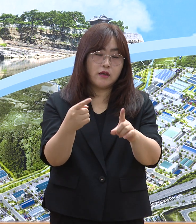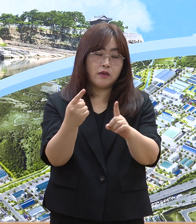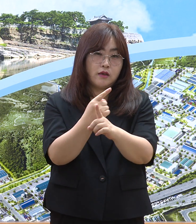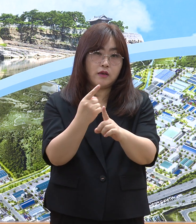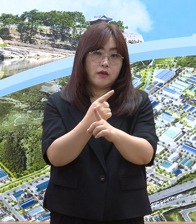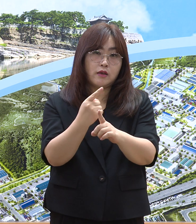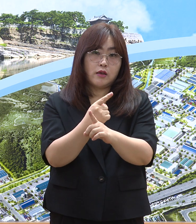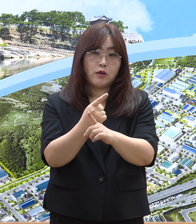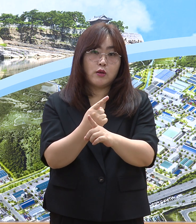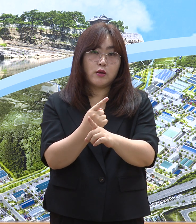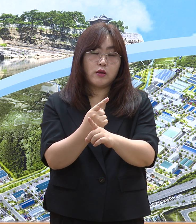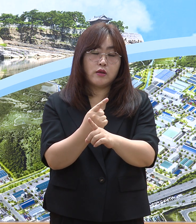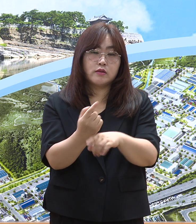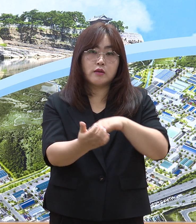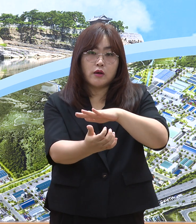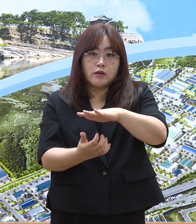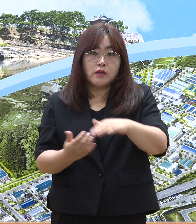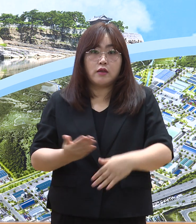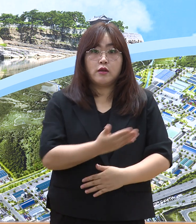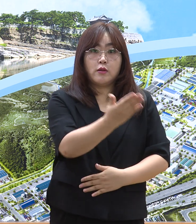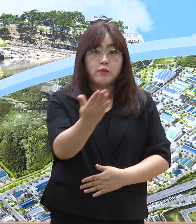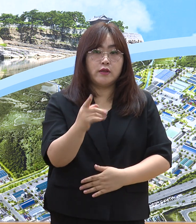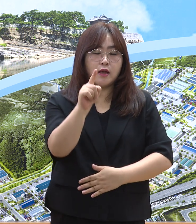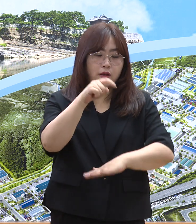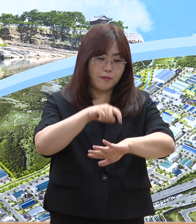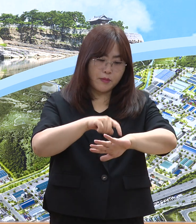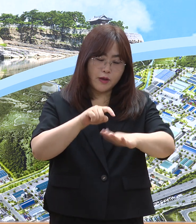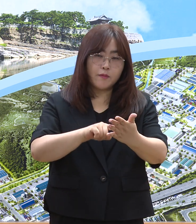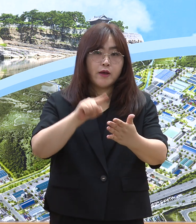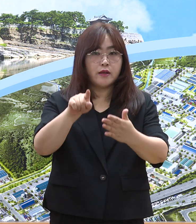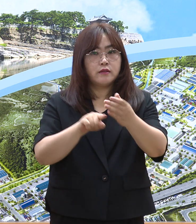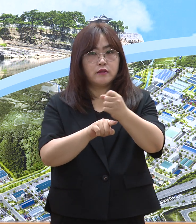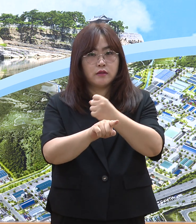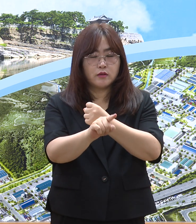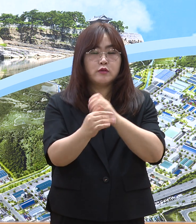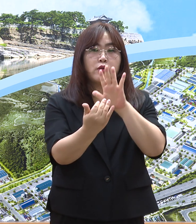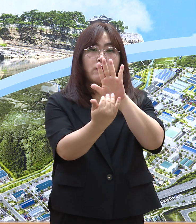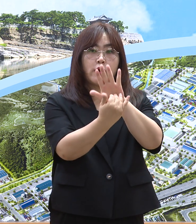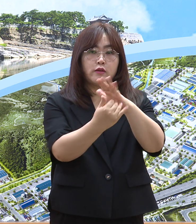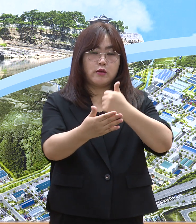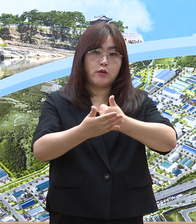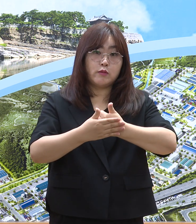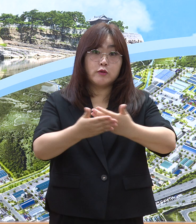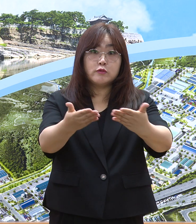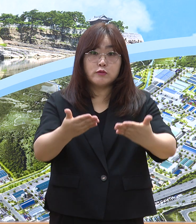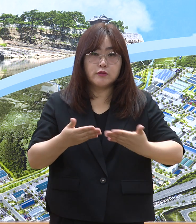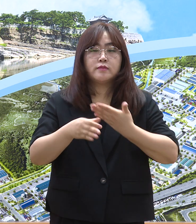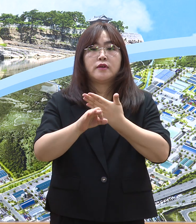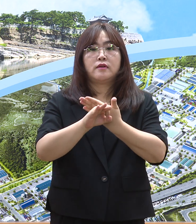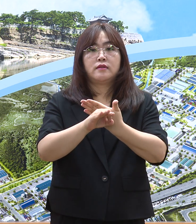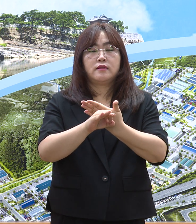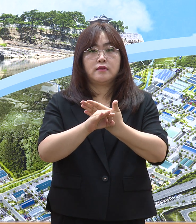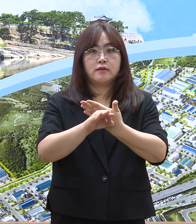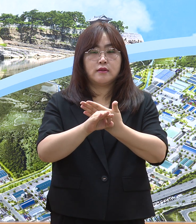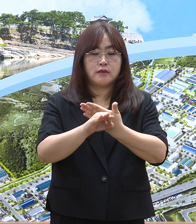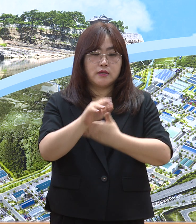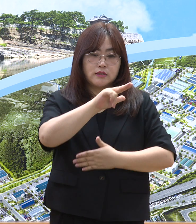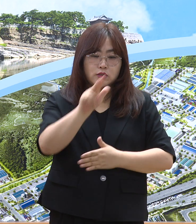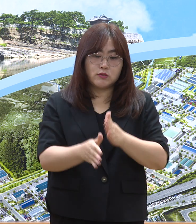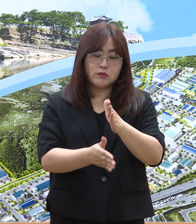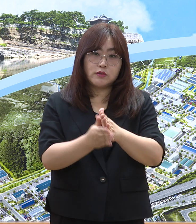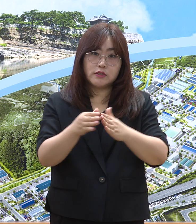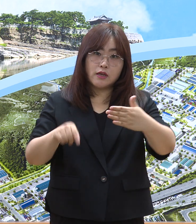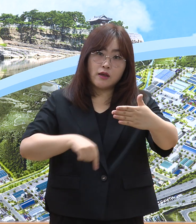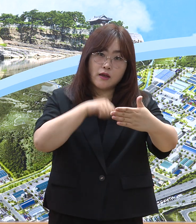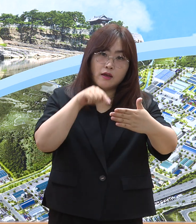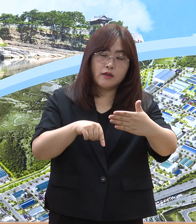여러분께서 한마음 한뜻으로 방역에 적극적으로 협조해 주신다면 우리 지역공동체는